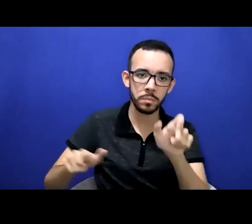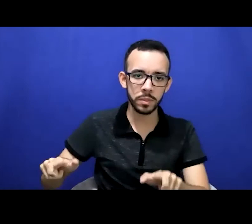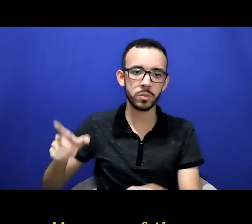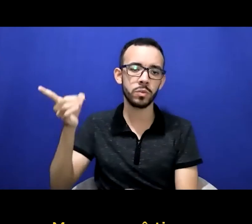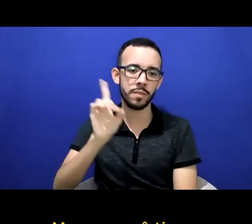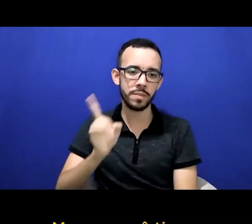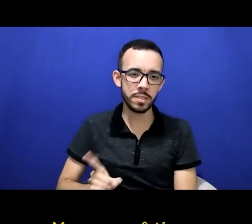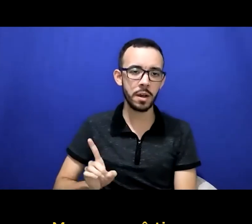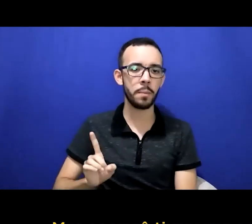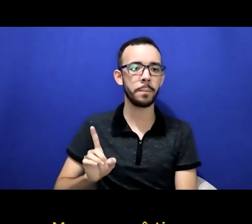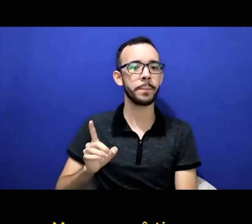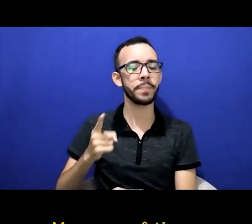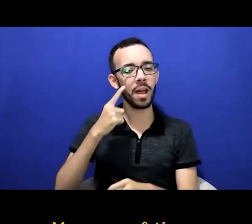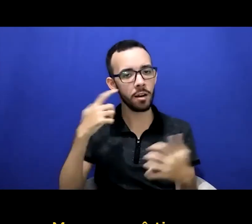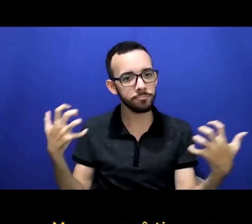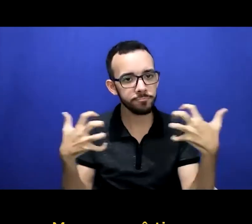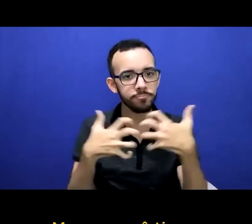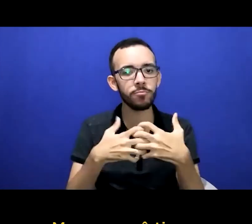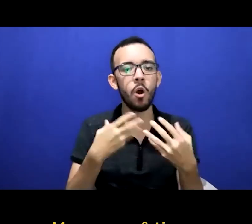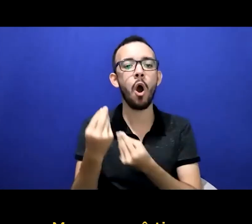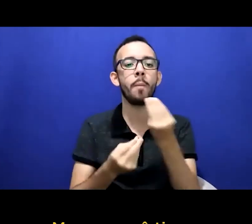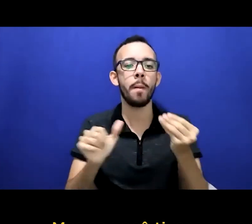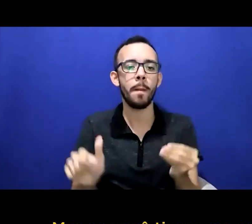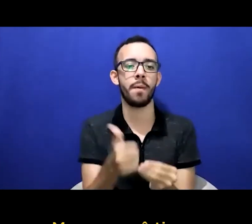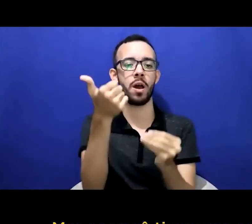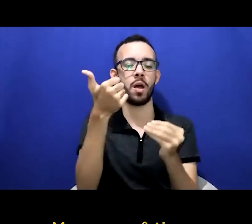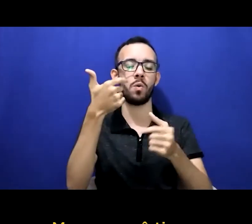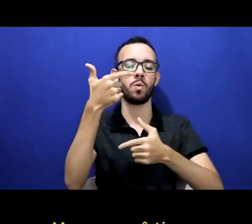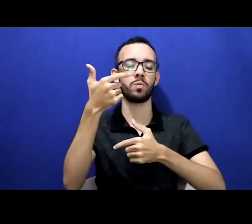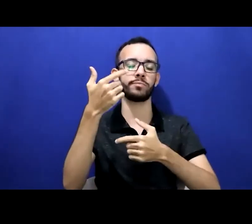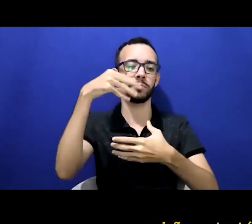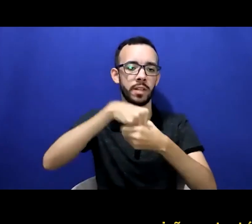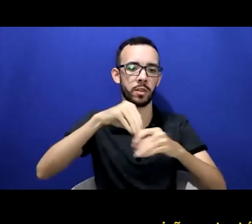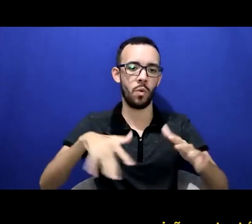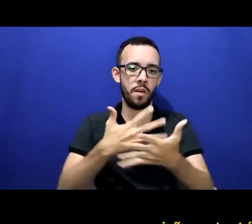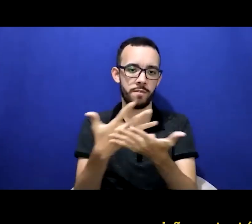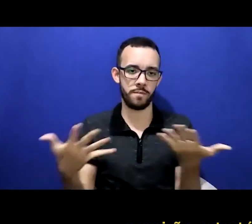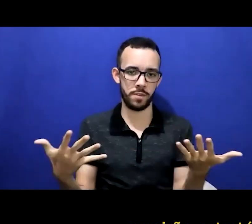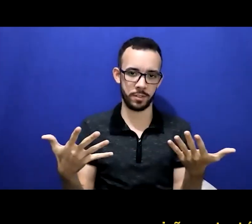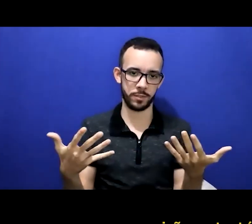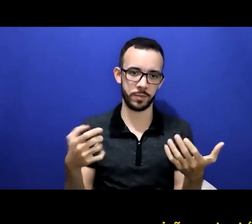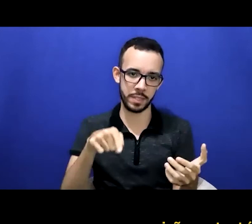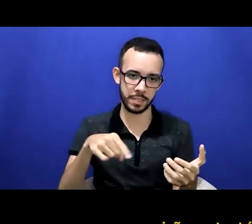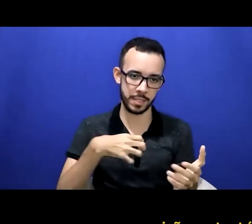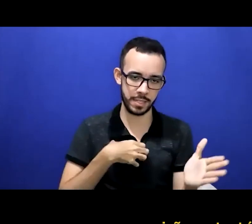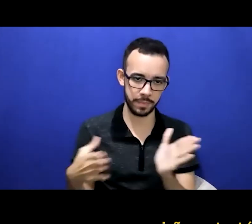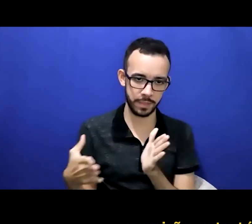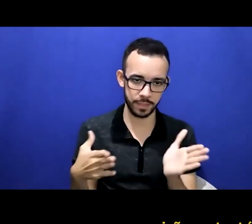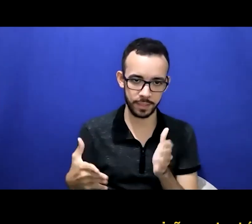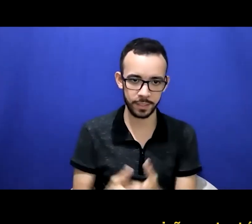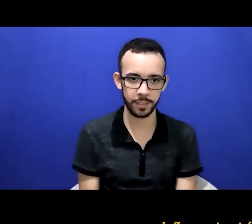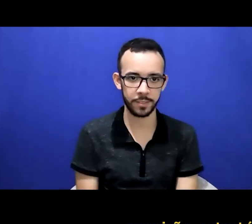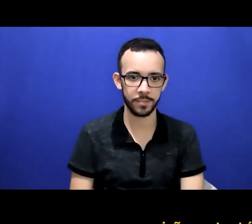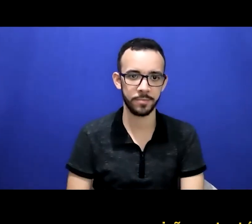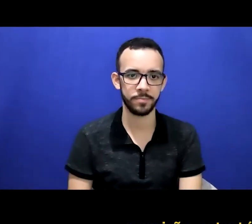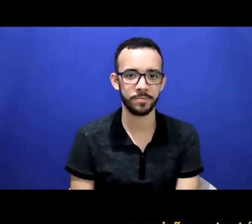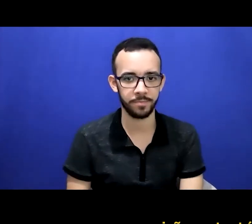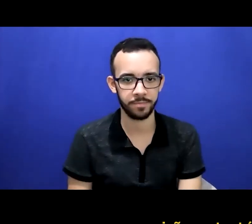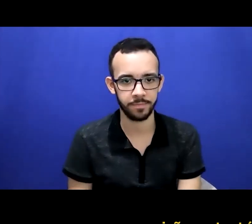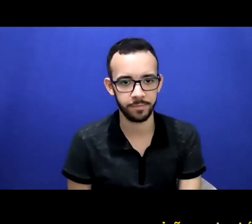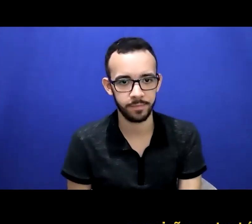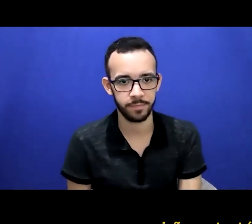evento mas se você tiver uma equipe que tem conhecimento sobre a pessoa com deficiência surgirão estratégias para sanar essas